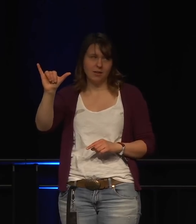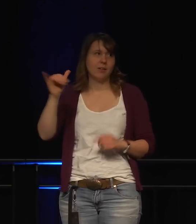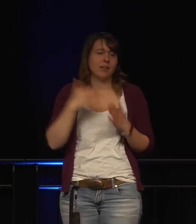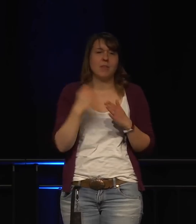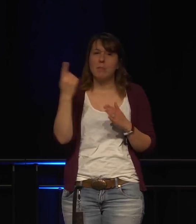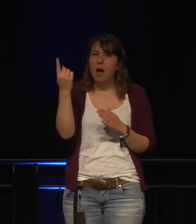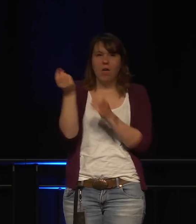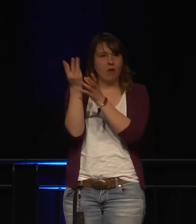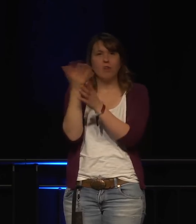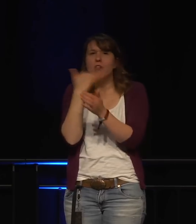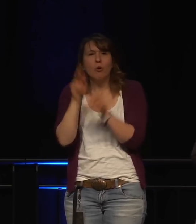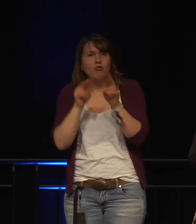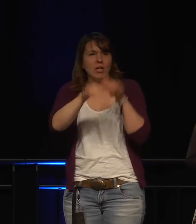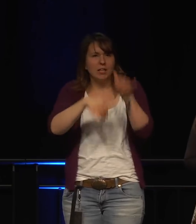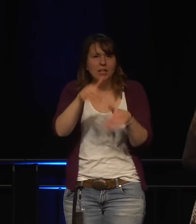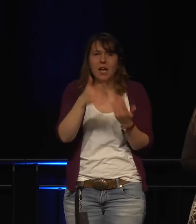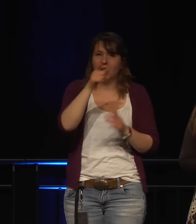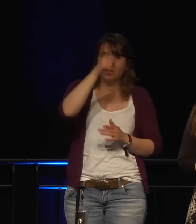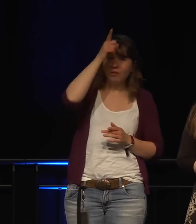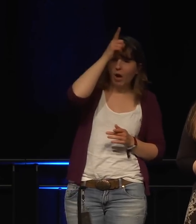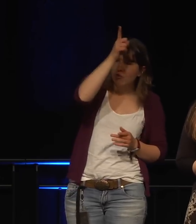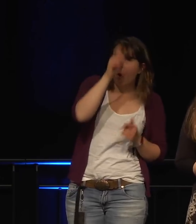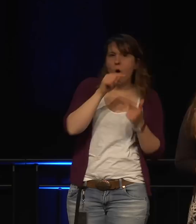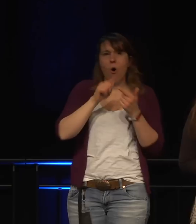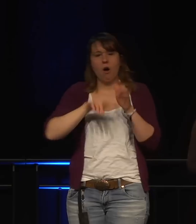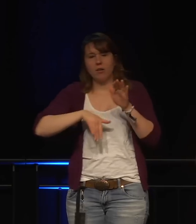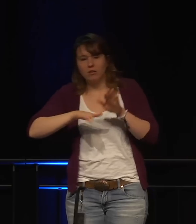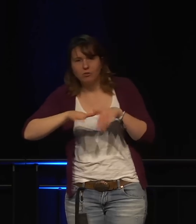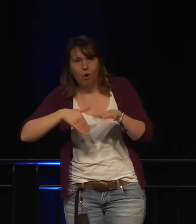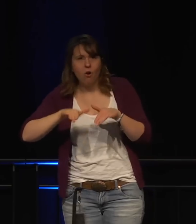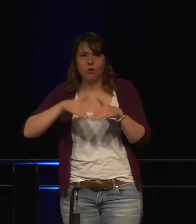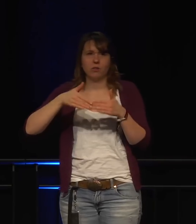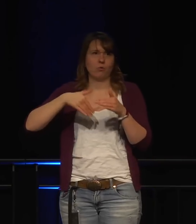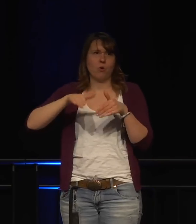Da gibt es auch Katzen und Hunde und eben auch Einhörnchen, Einhörnerverzerrung.